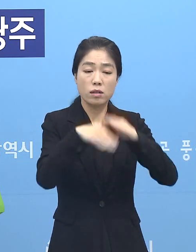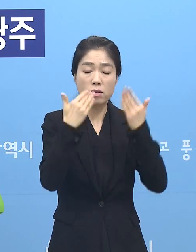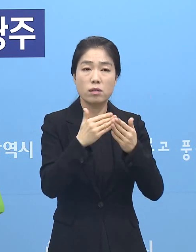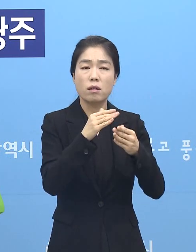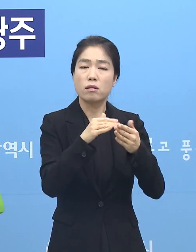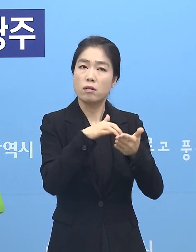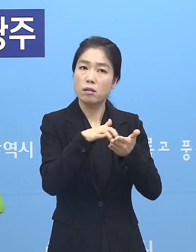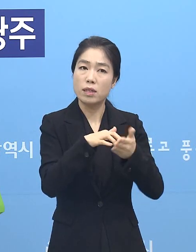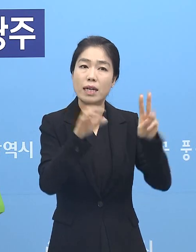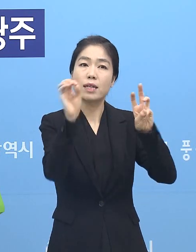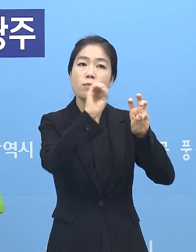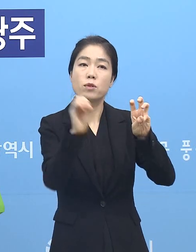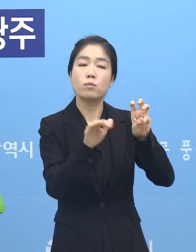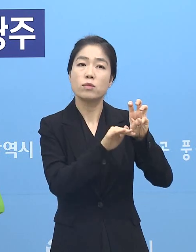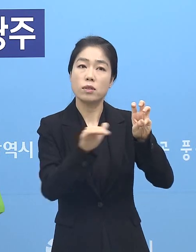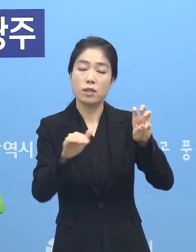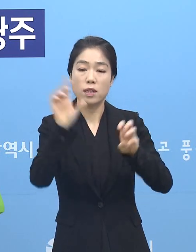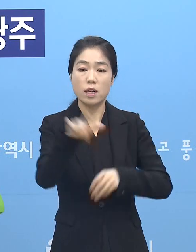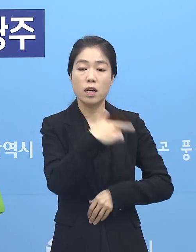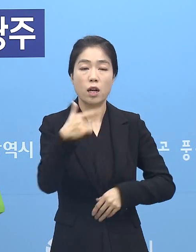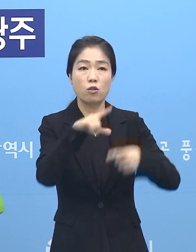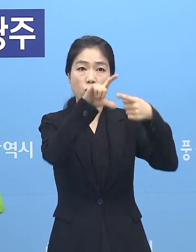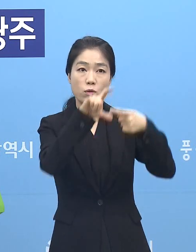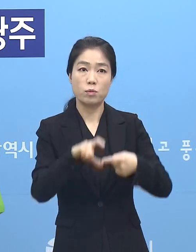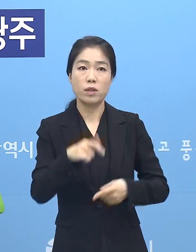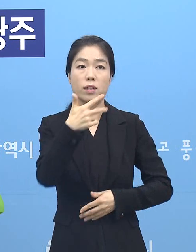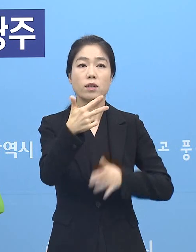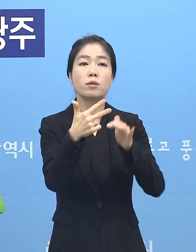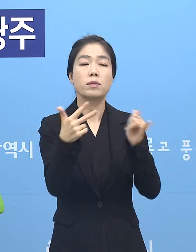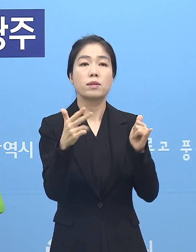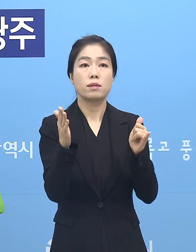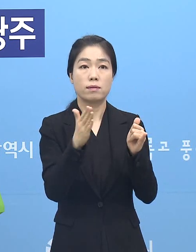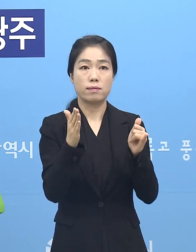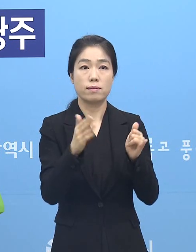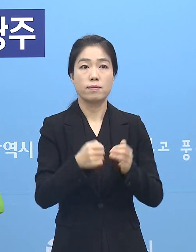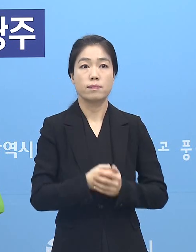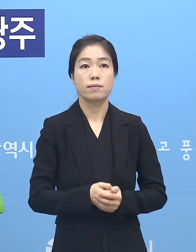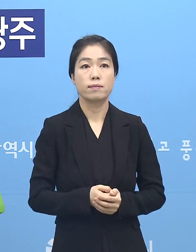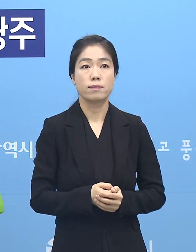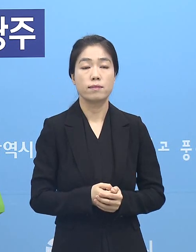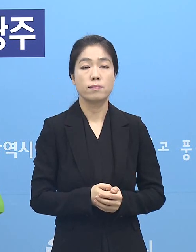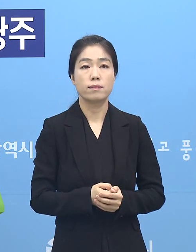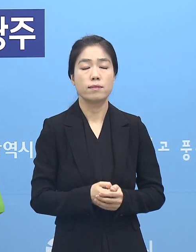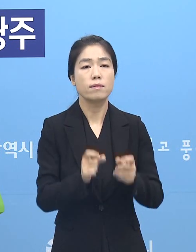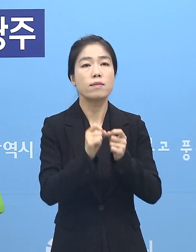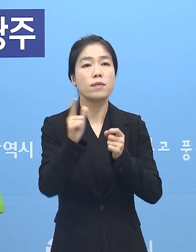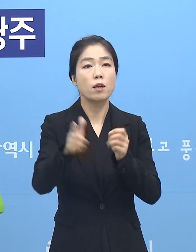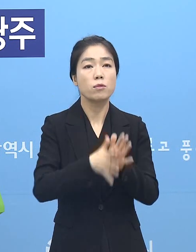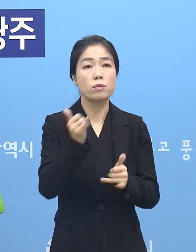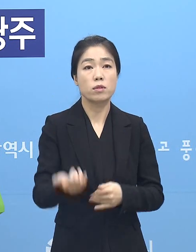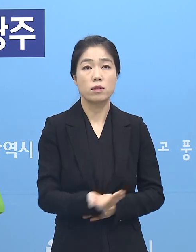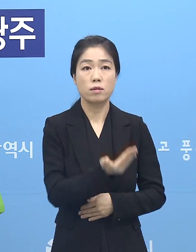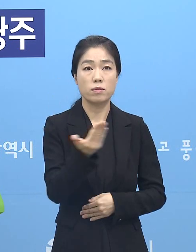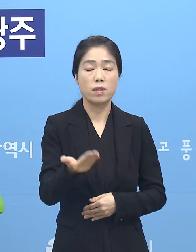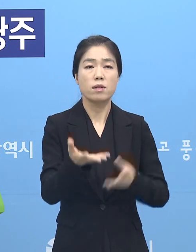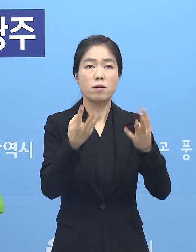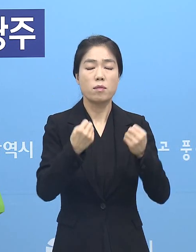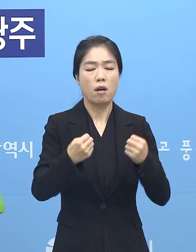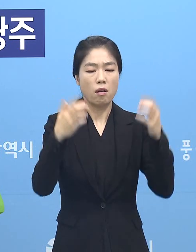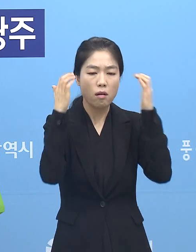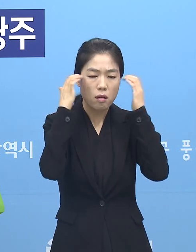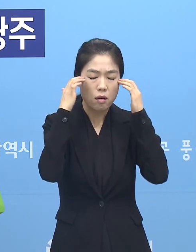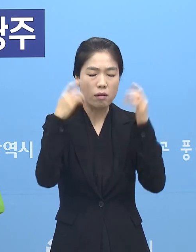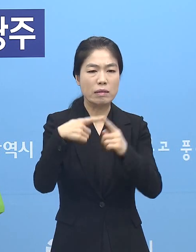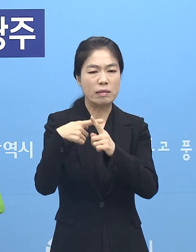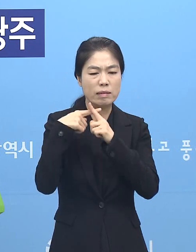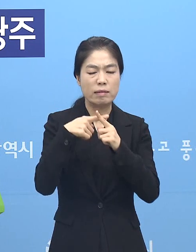30% 수준으로 하루 평균 7명 내입니다. 대다수의 시민들께서 많은 고통과